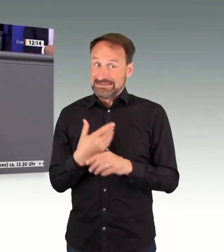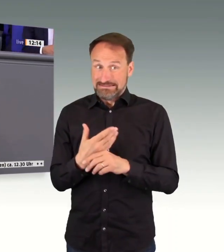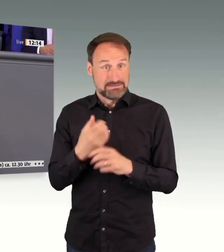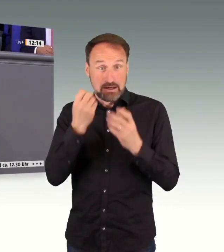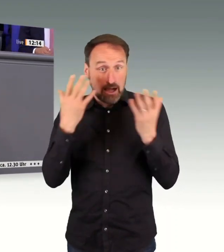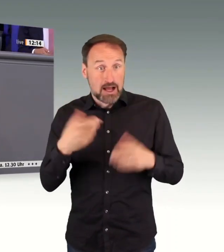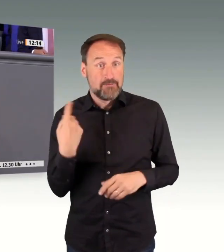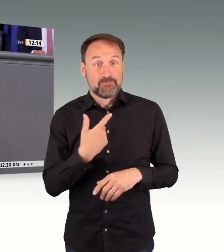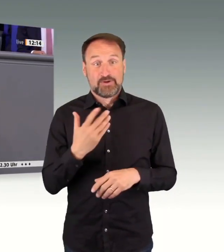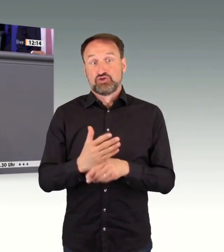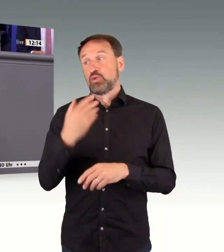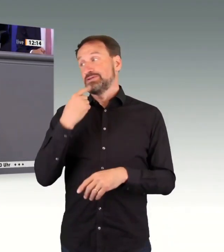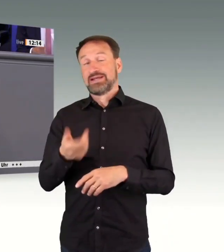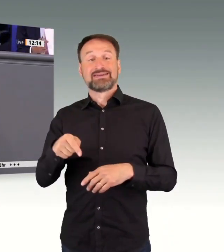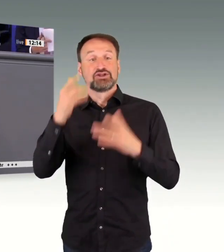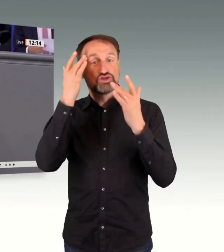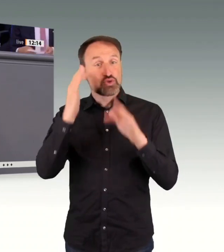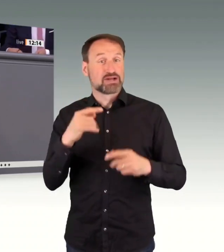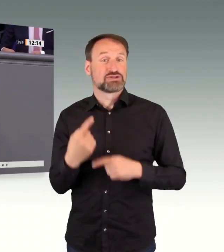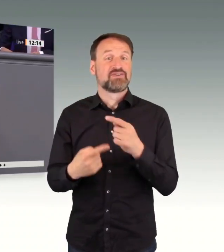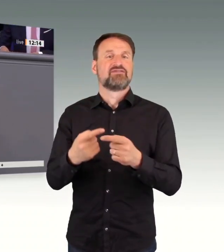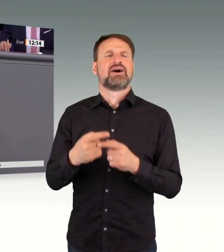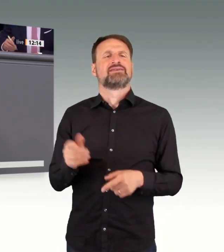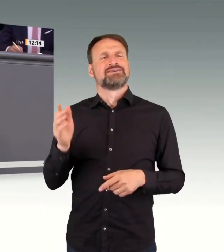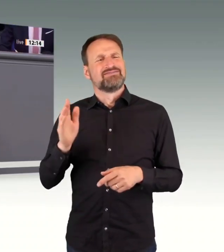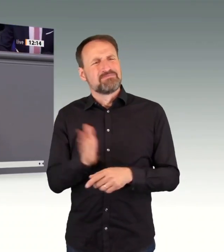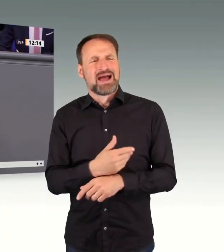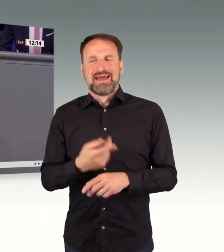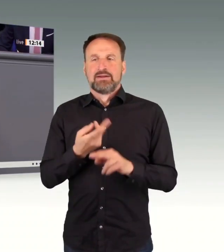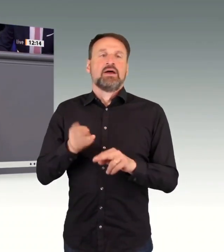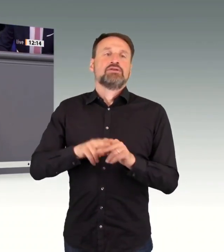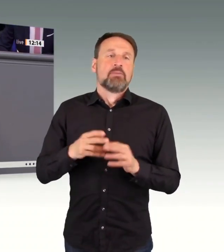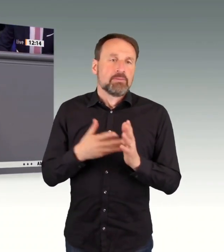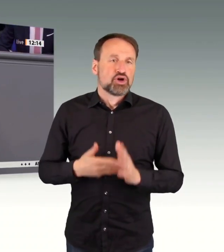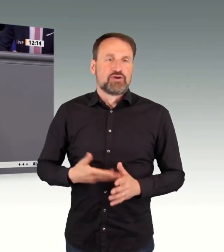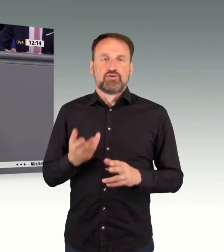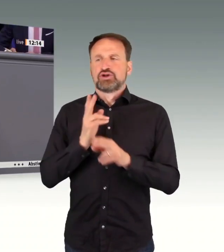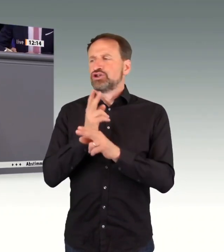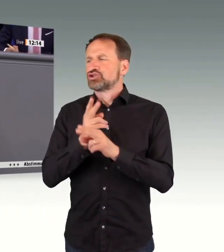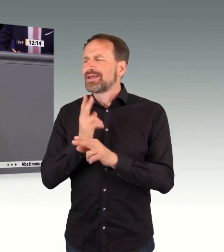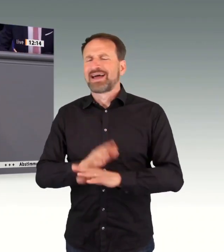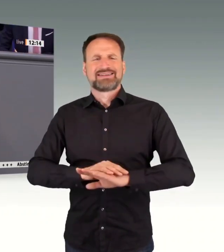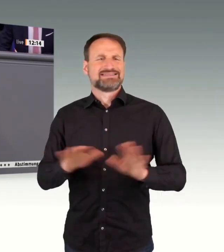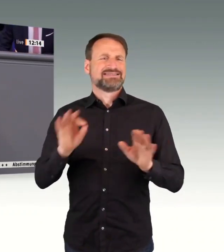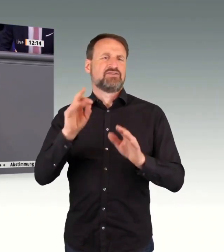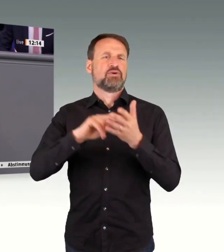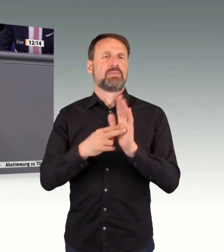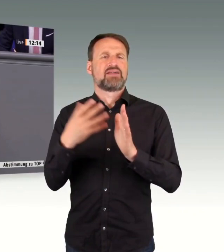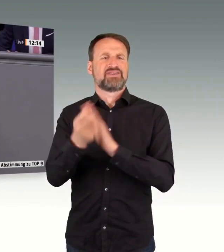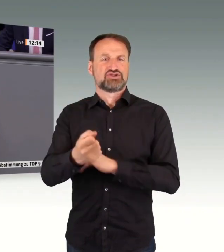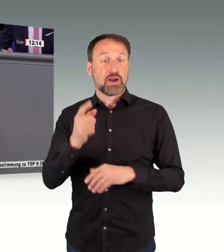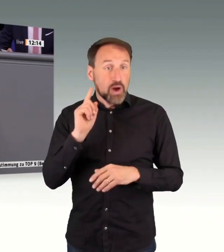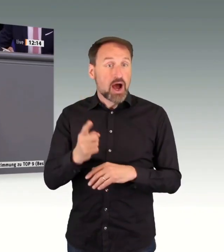der Sanierung der Schiene. Und deswegen müssen wir uns auch das Baustellenmanagement anschauen und müssen auch dort